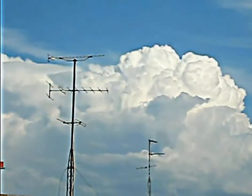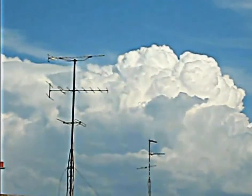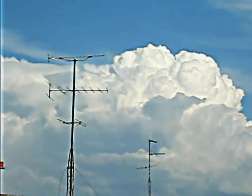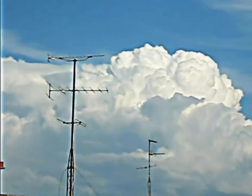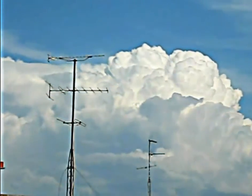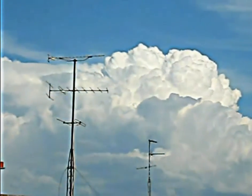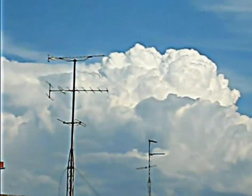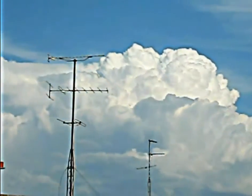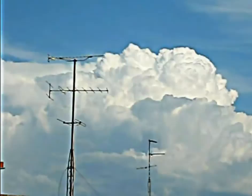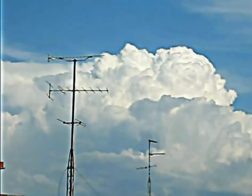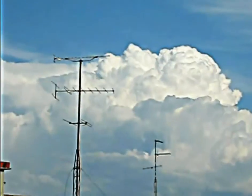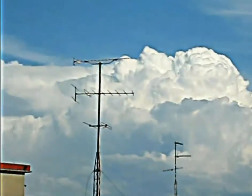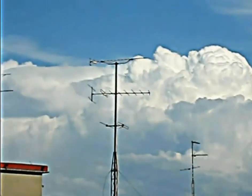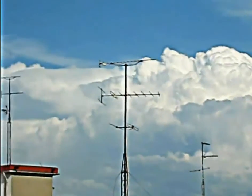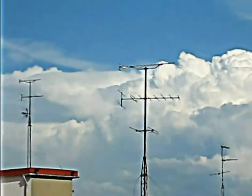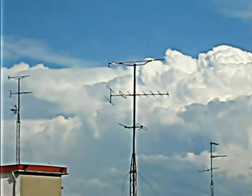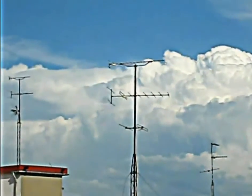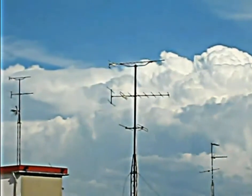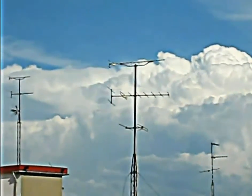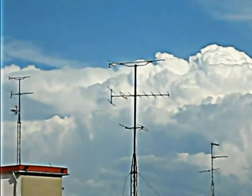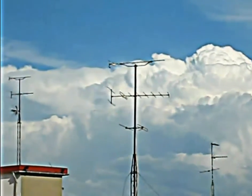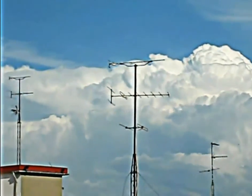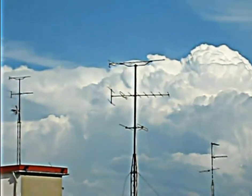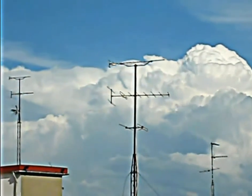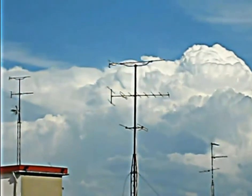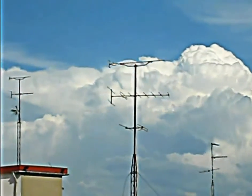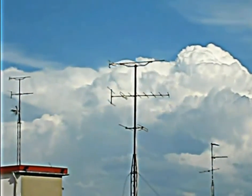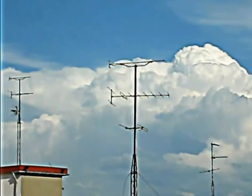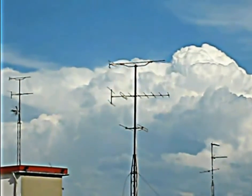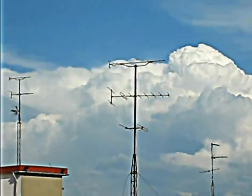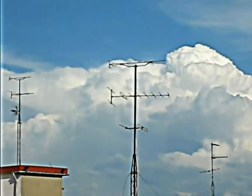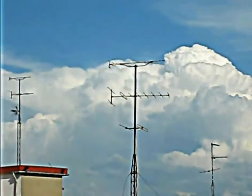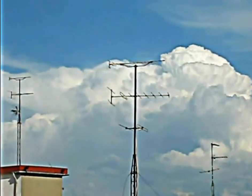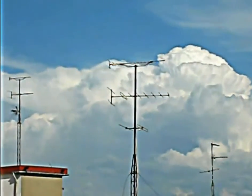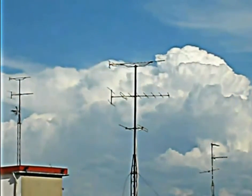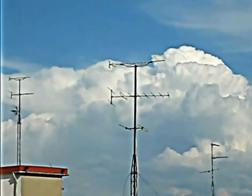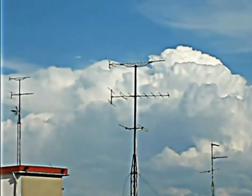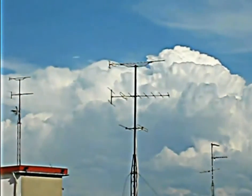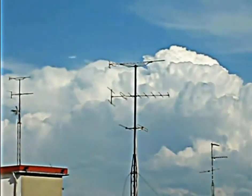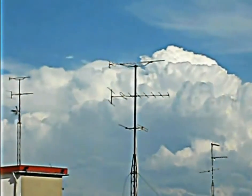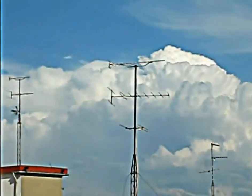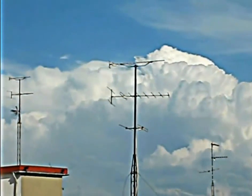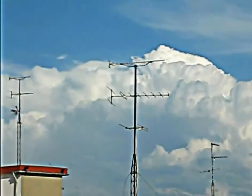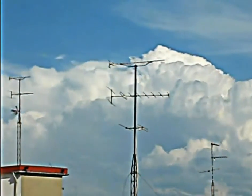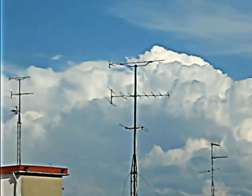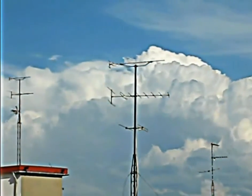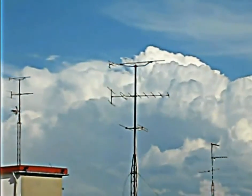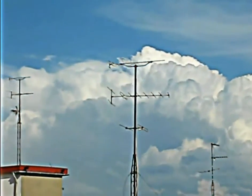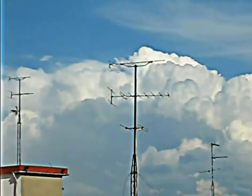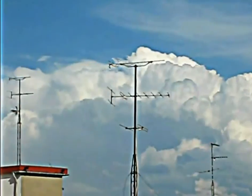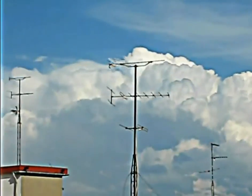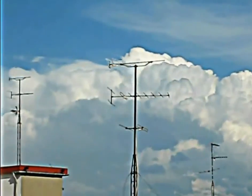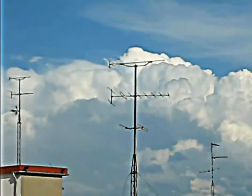causantes de las grandes tormentas, con lluvia, rayos, grandes turbulencias de aire, granizo...